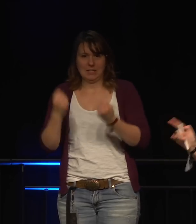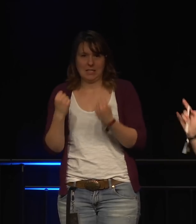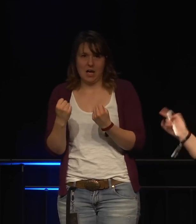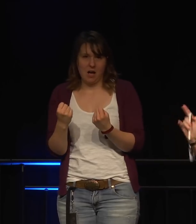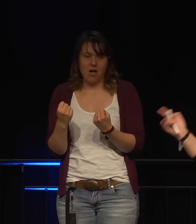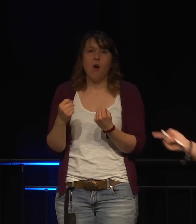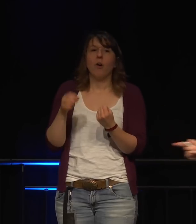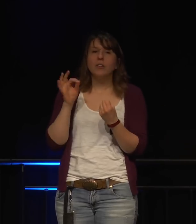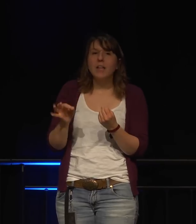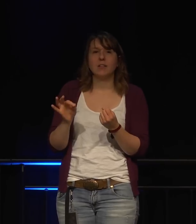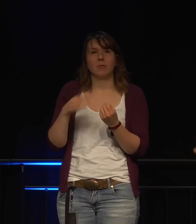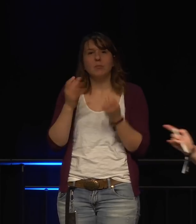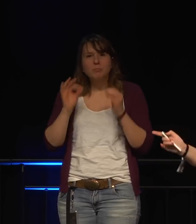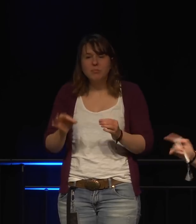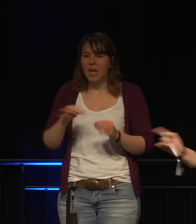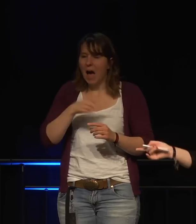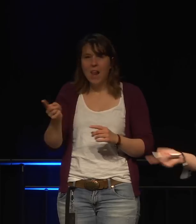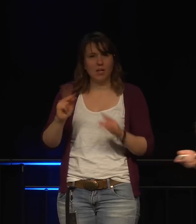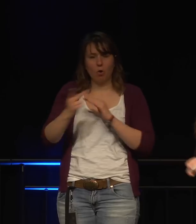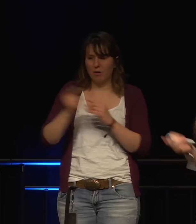der CEO das zurückgedreht.